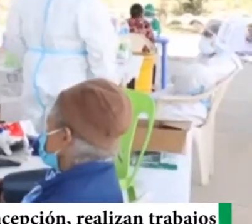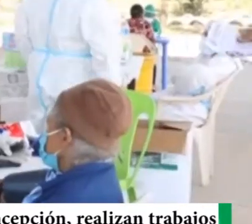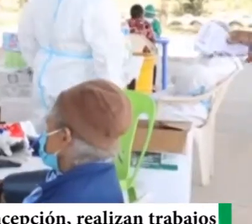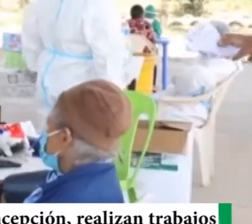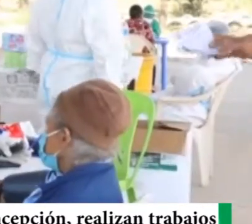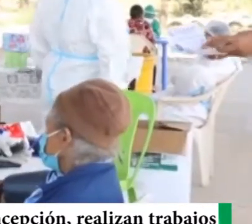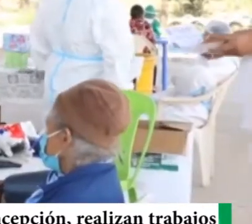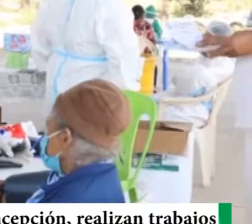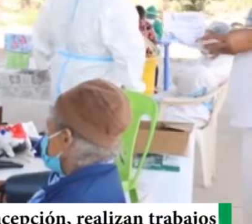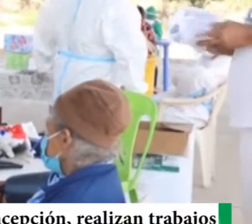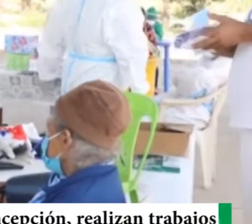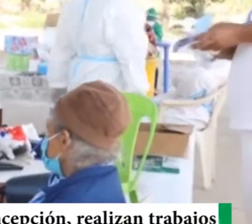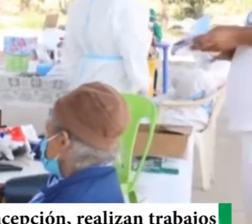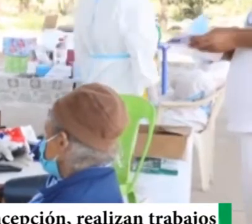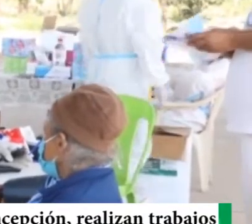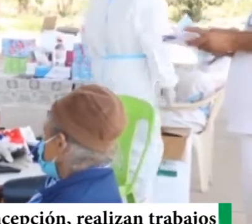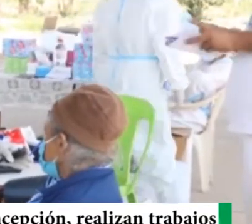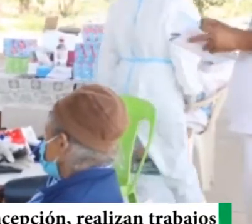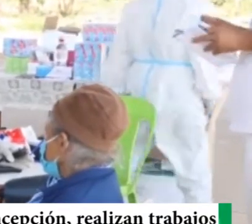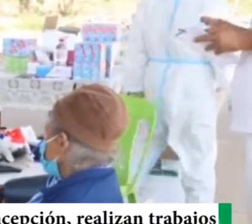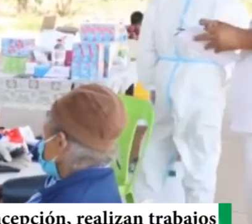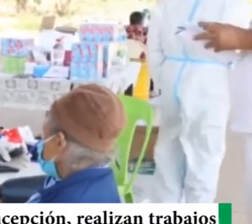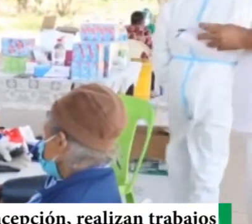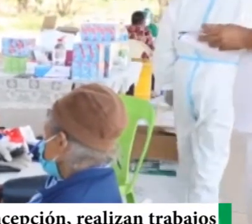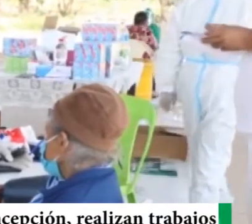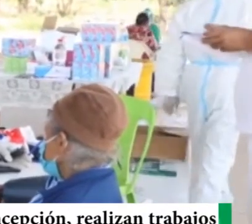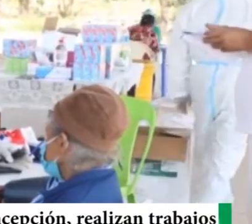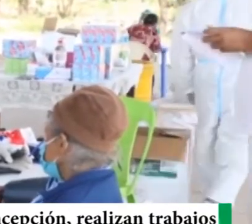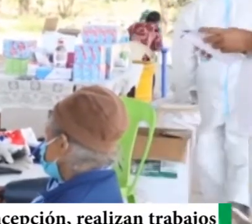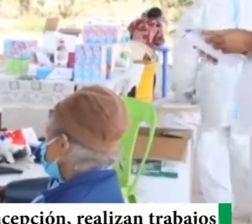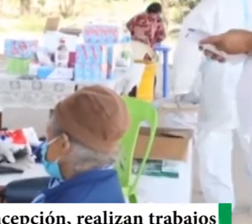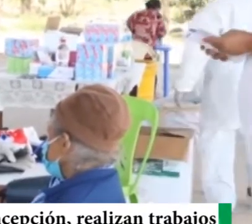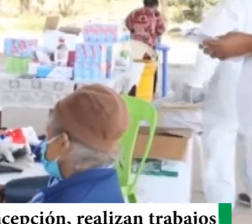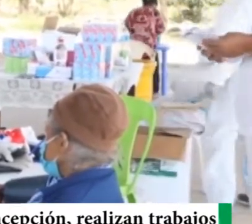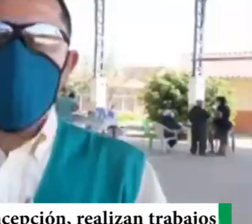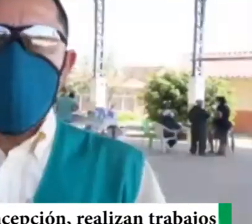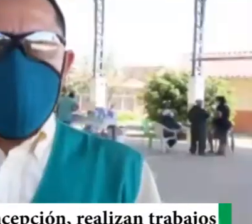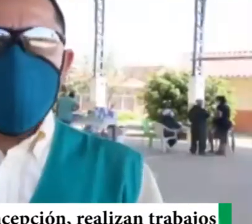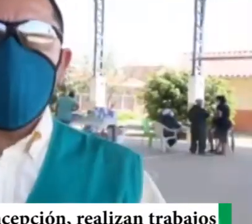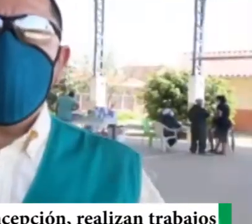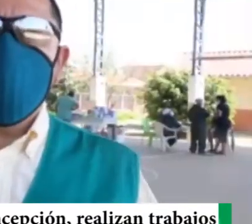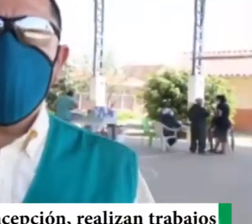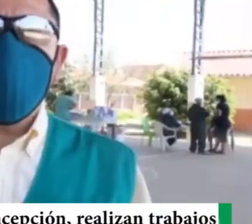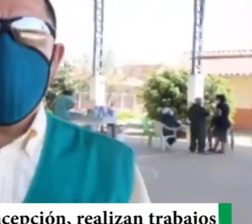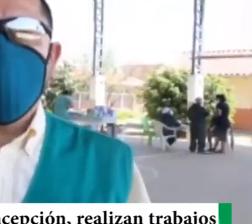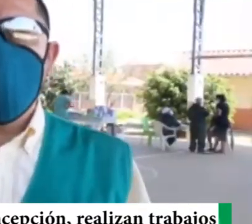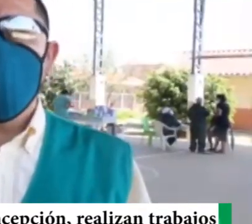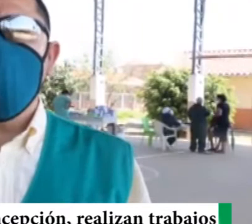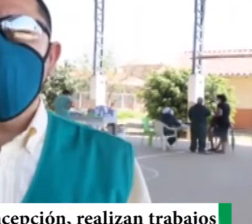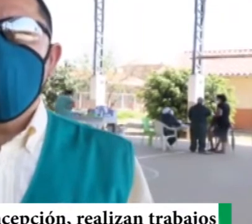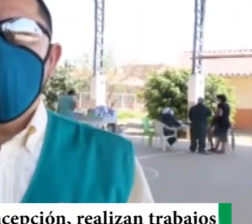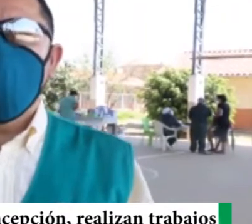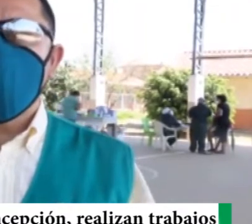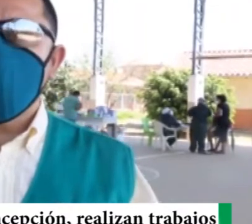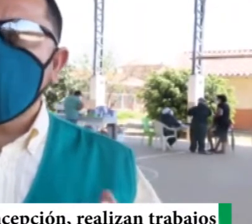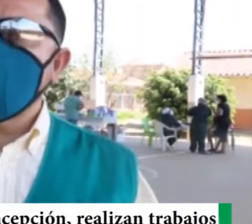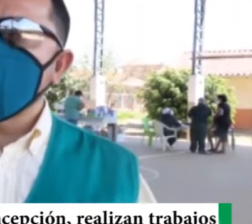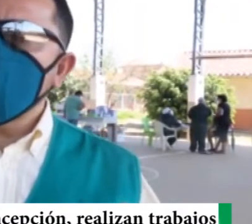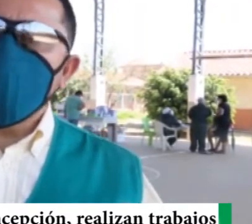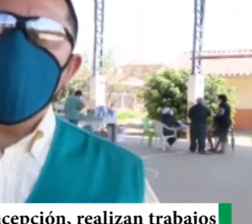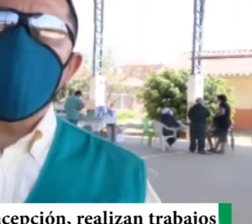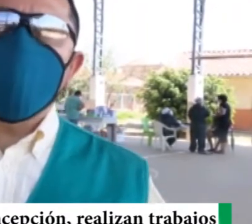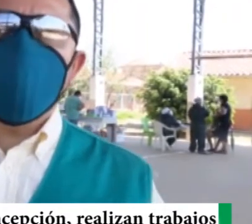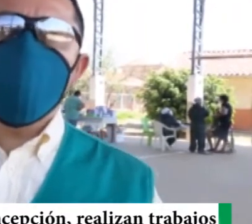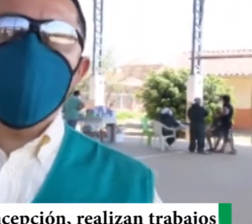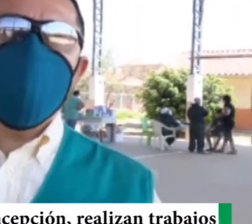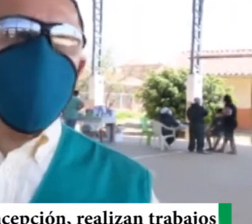salud, su directora del hospital, han podido, también, complementar a nuestros médicos, con más médicos, y dar una atención más rápida, para que la